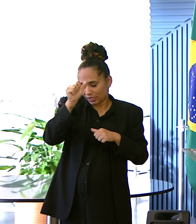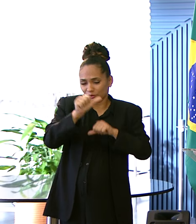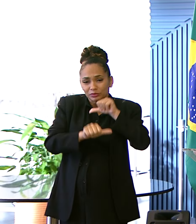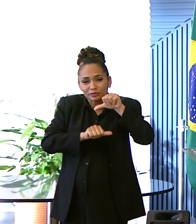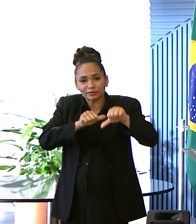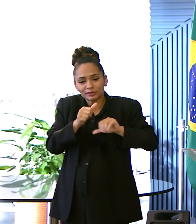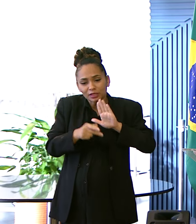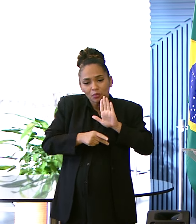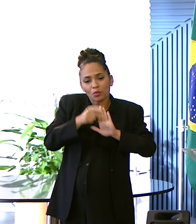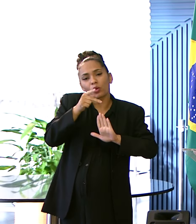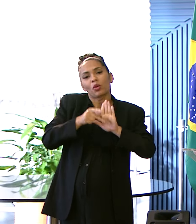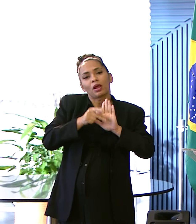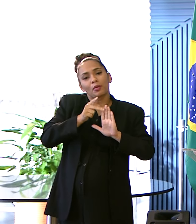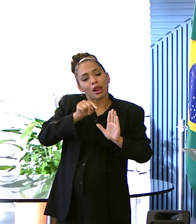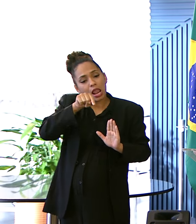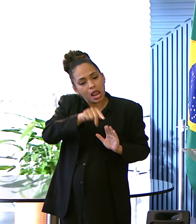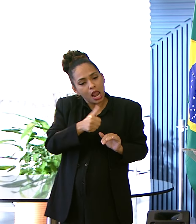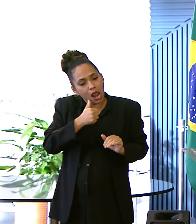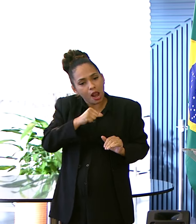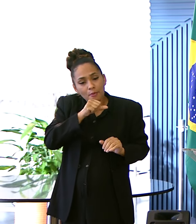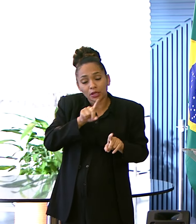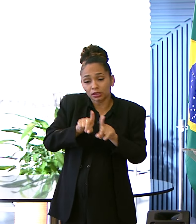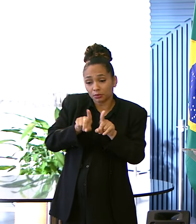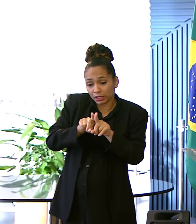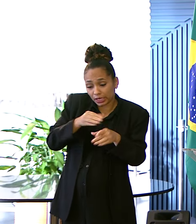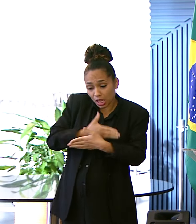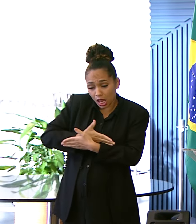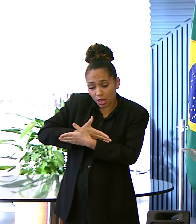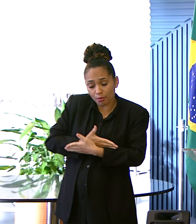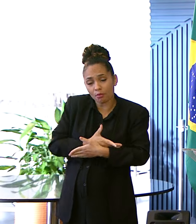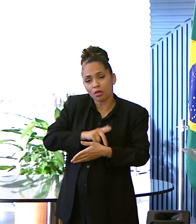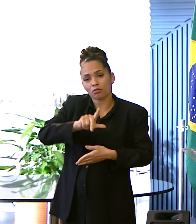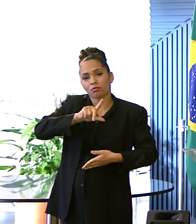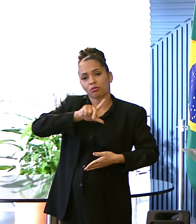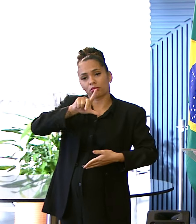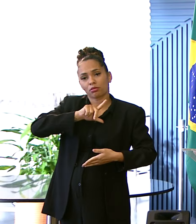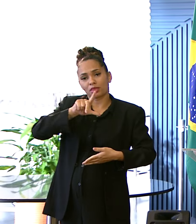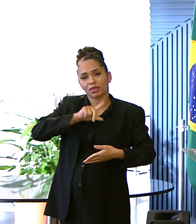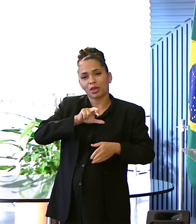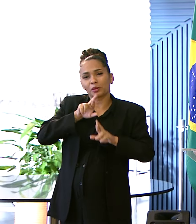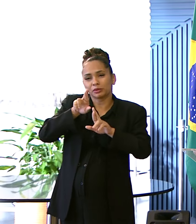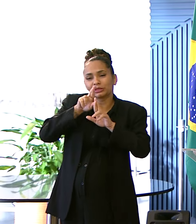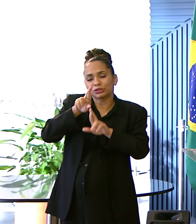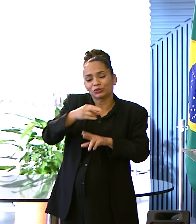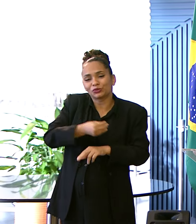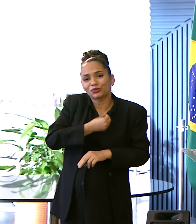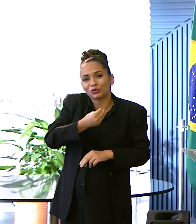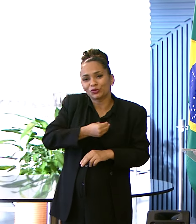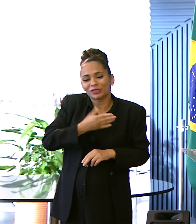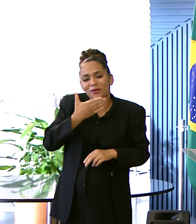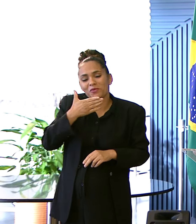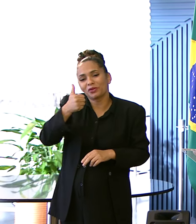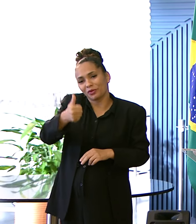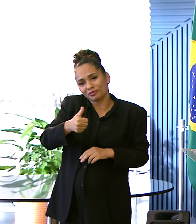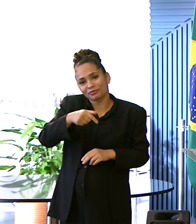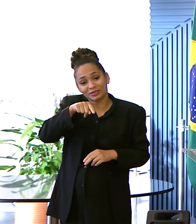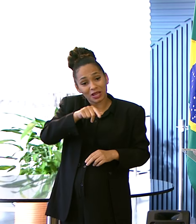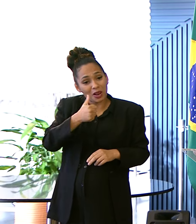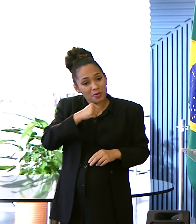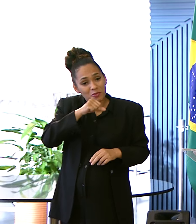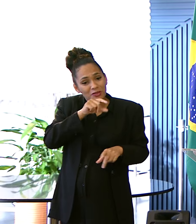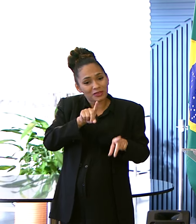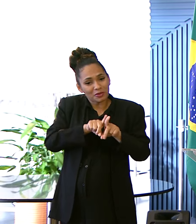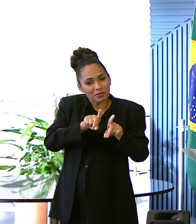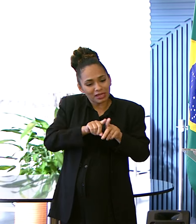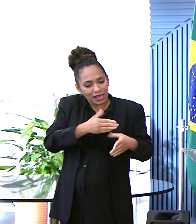Para que aquela mãe E aquela criança Tenham uma perspectiva De vida melhor Para que aquela mãe E